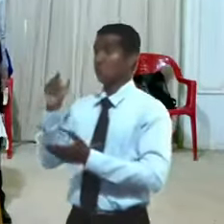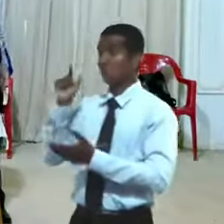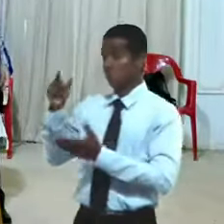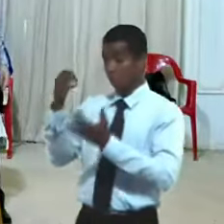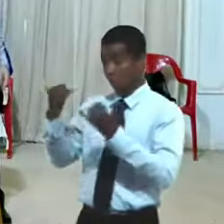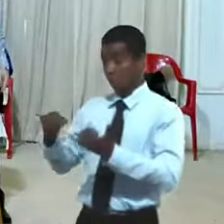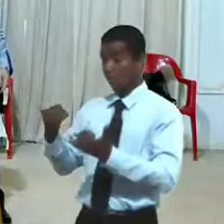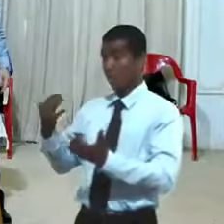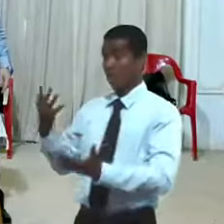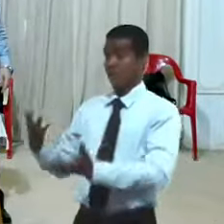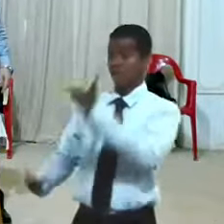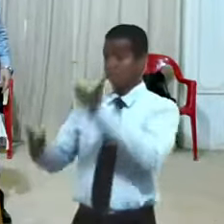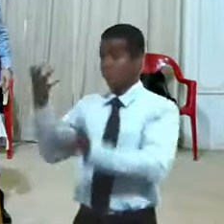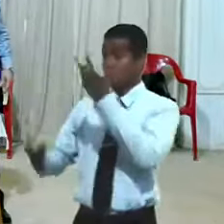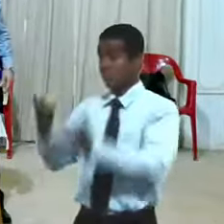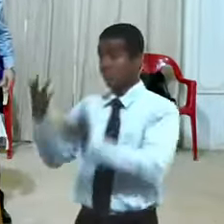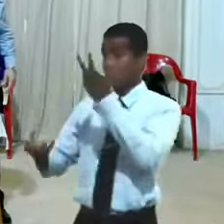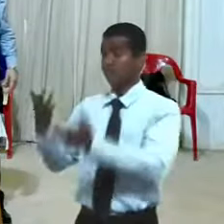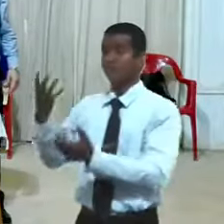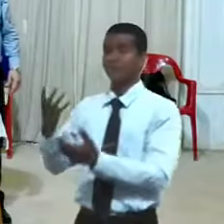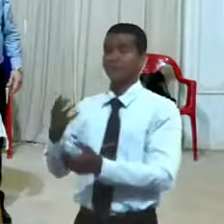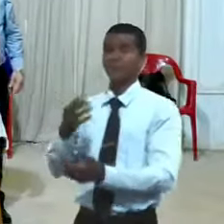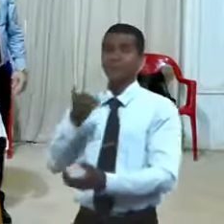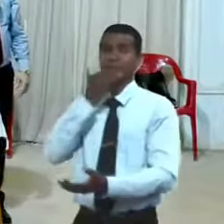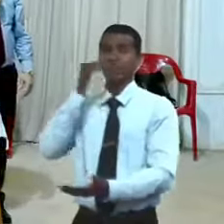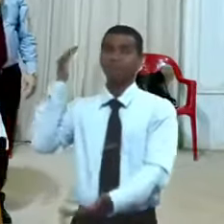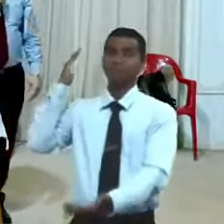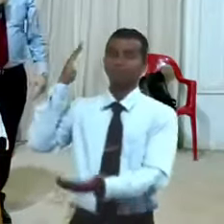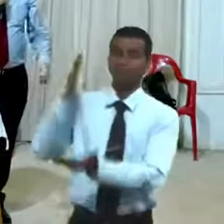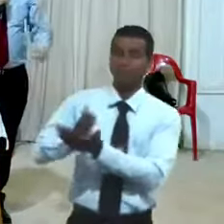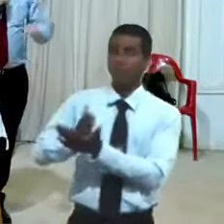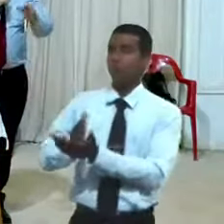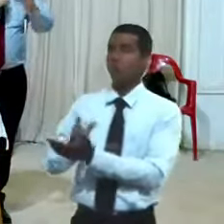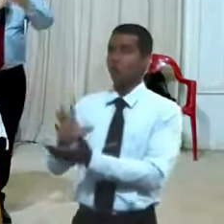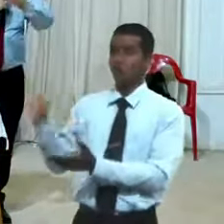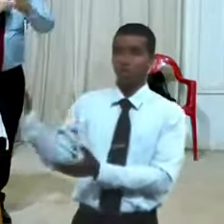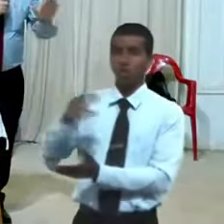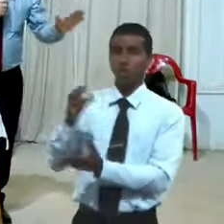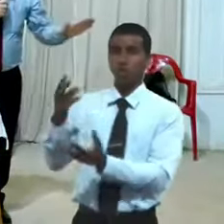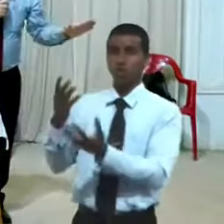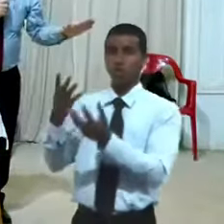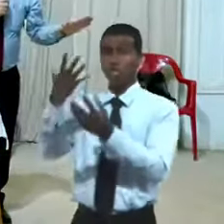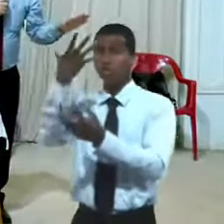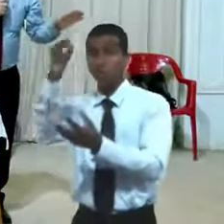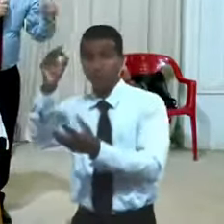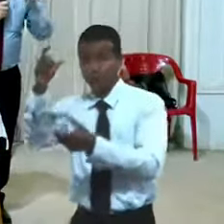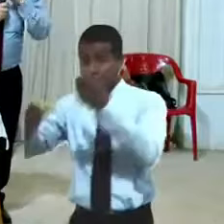un rayo y lo volvió chicharrón